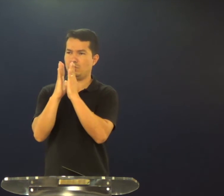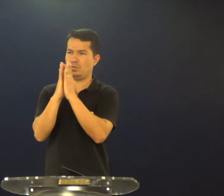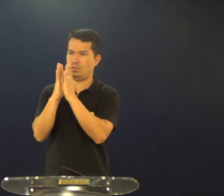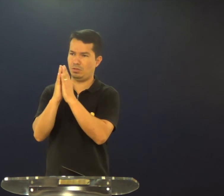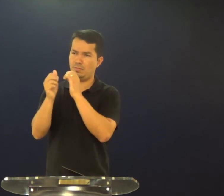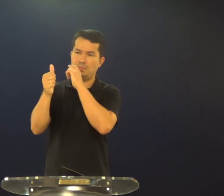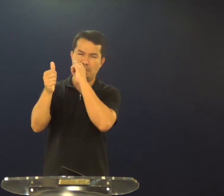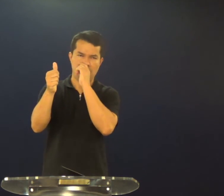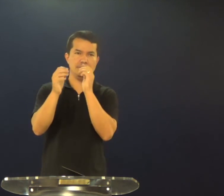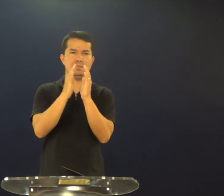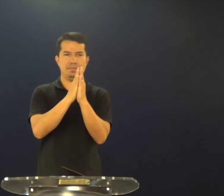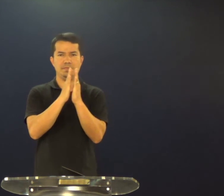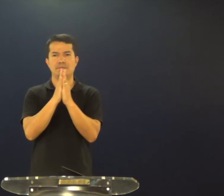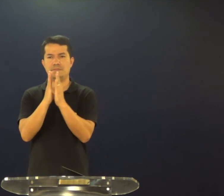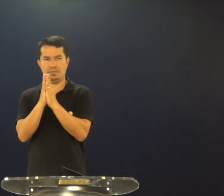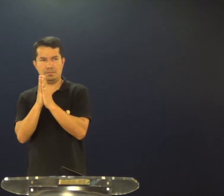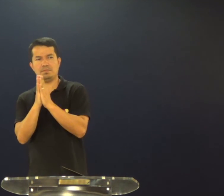ok? Eu vou orar,